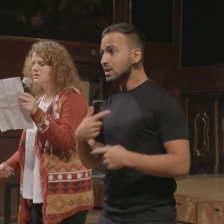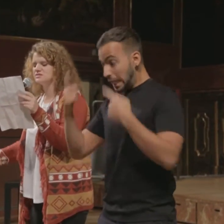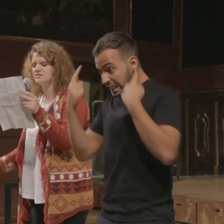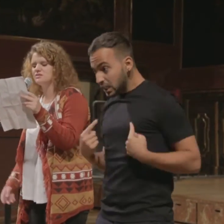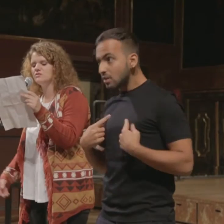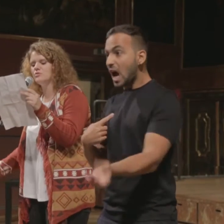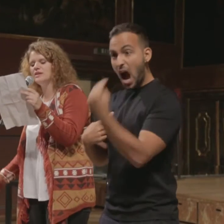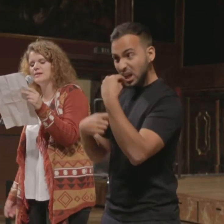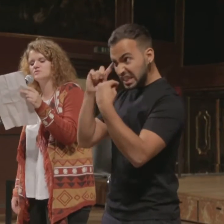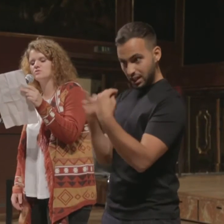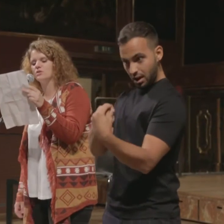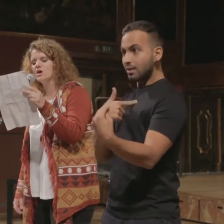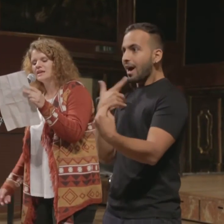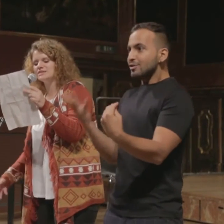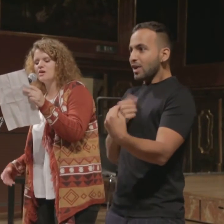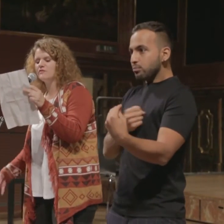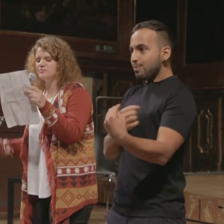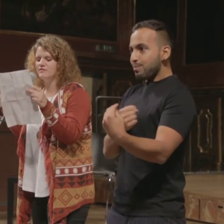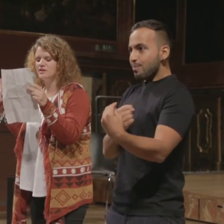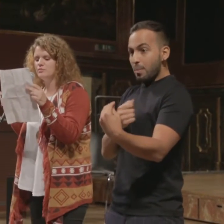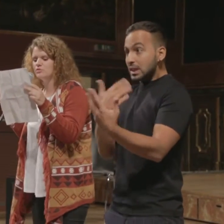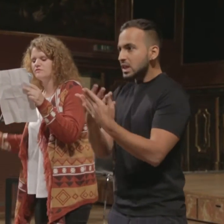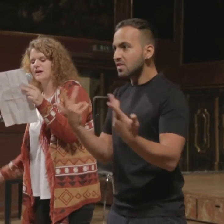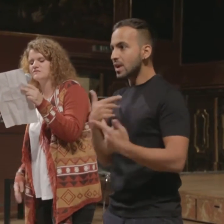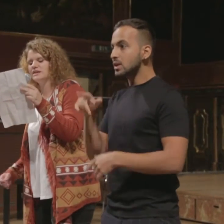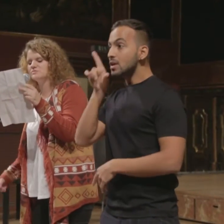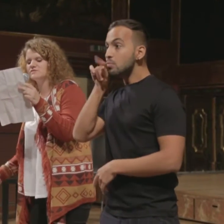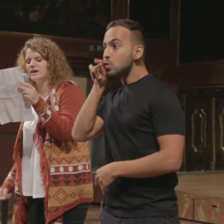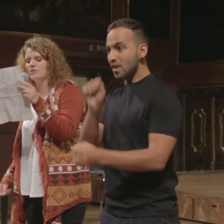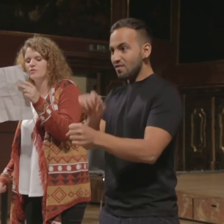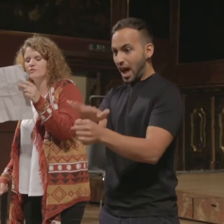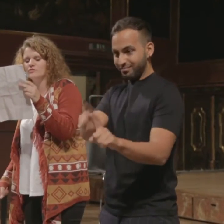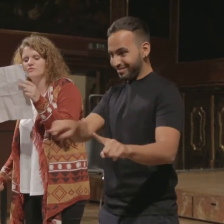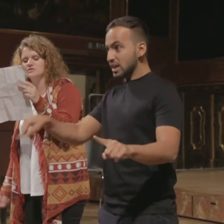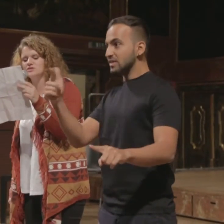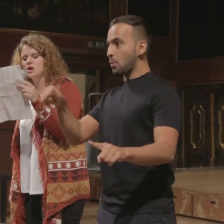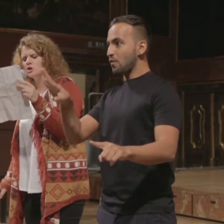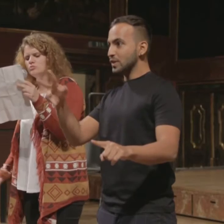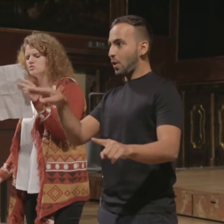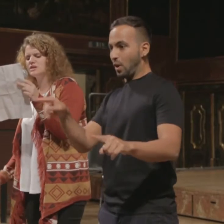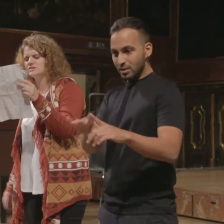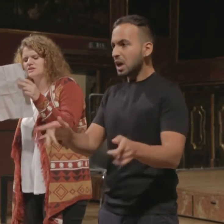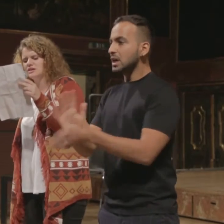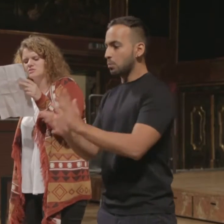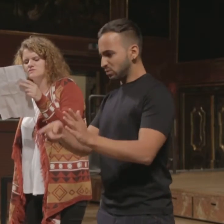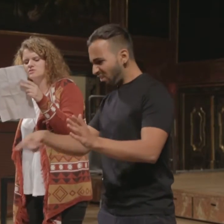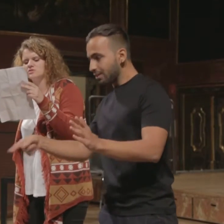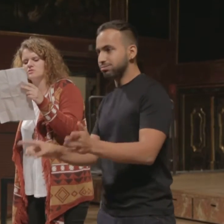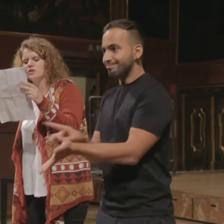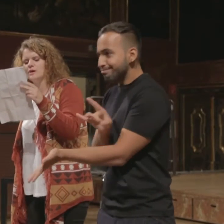essen Tiere, um überleben zu können. Deshalb kaufe ich mir vier Putenfleischfilets um 2,45 Gemüse lasse ich liegen, sonst wird es noch zu teuer.